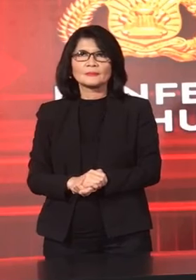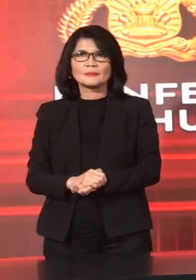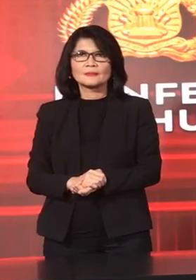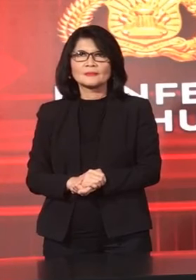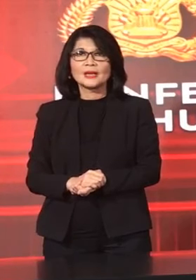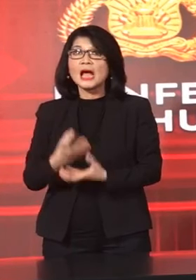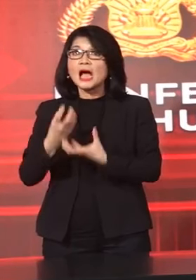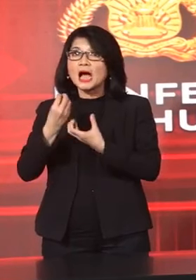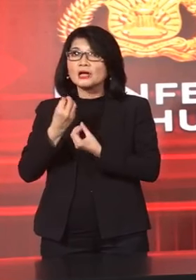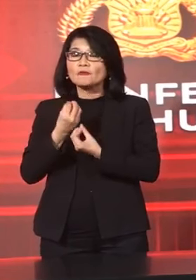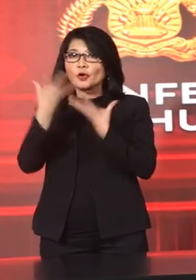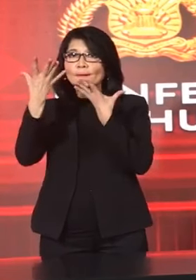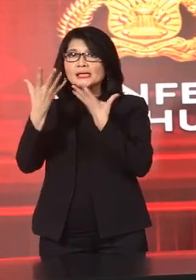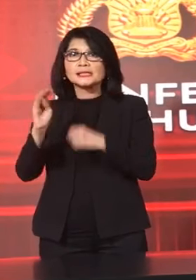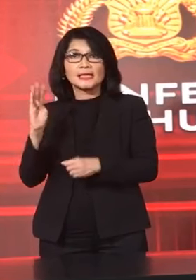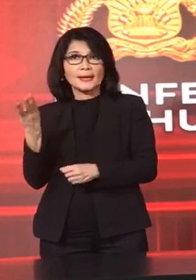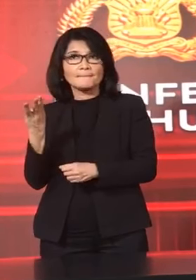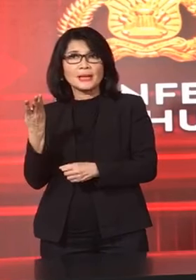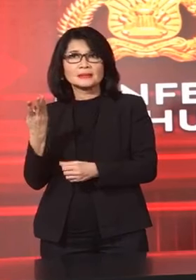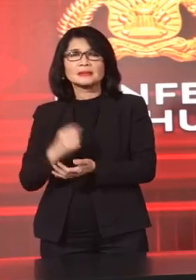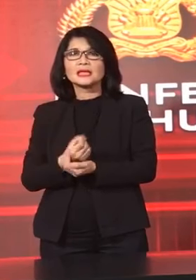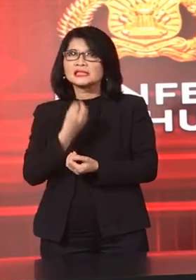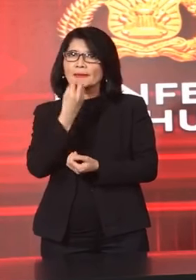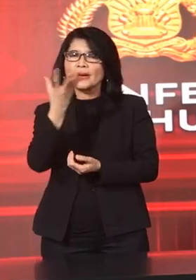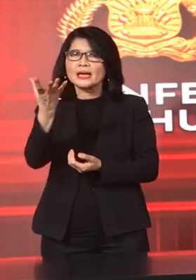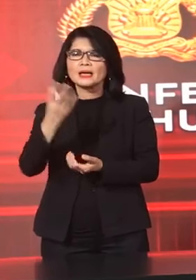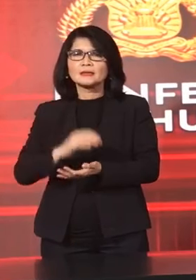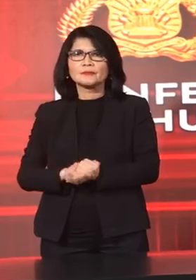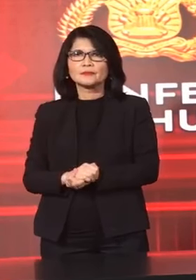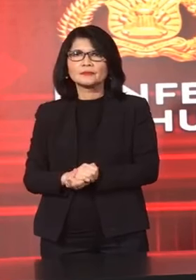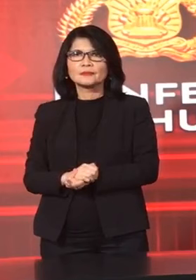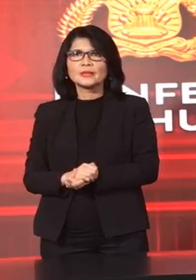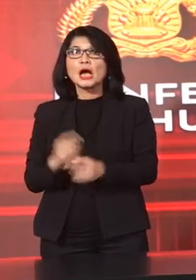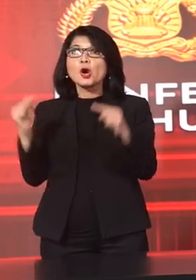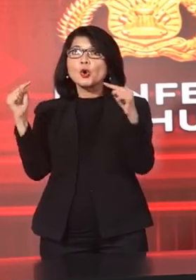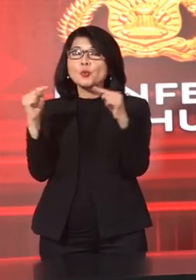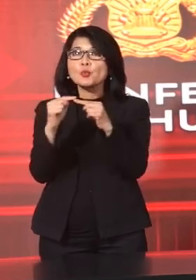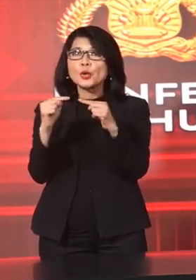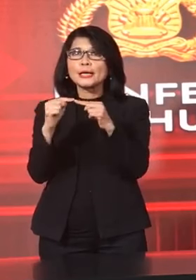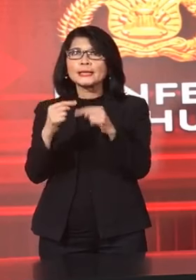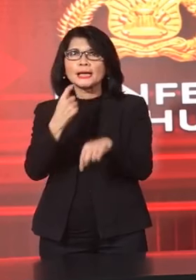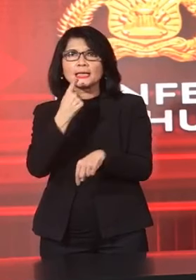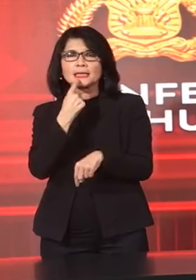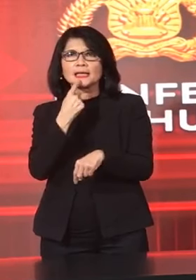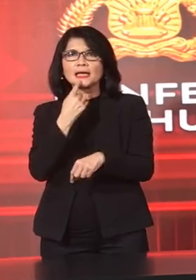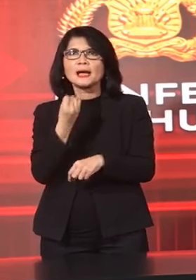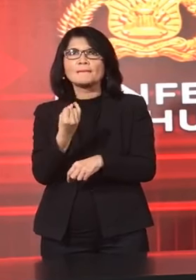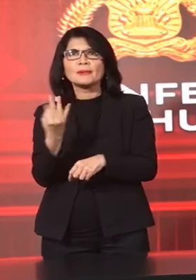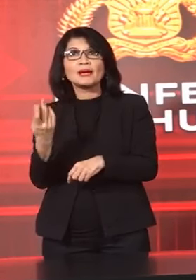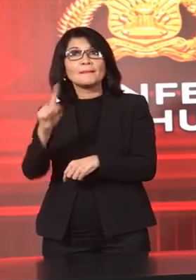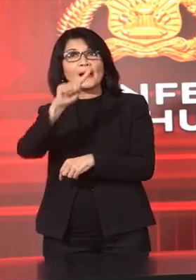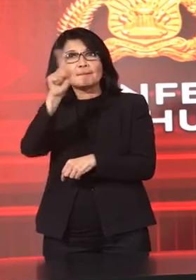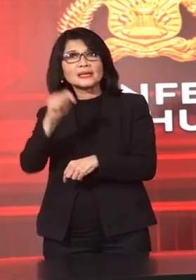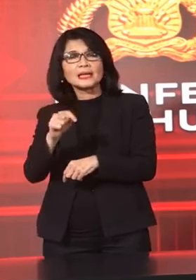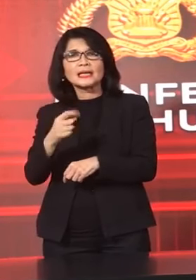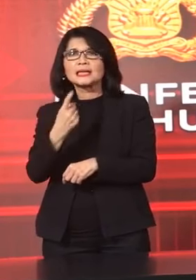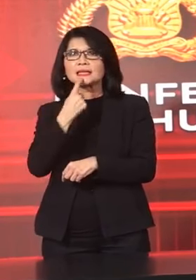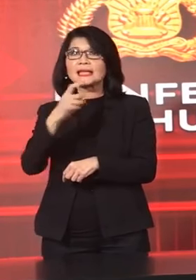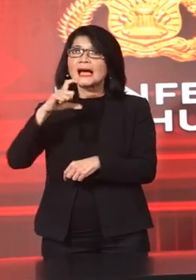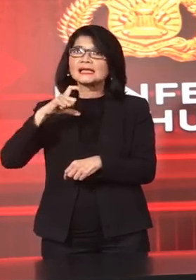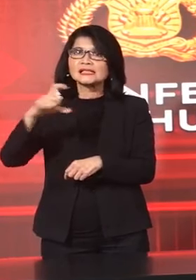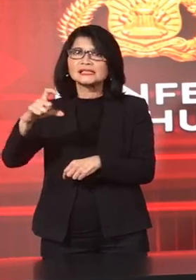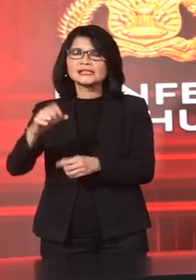Informasi Yang keempat Yang kami Sampaikan Terkait Dengan Beberapa Pertanyaan Tentang Calon